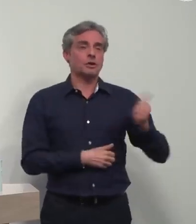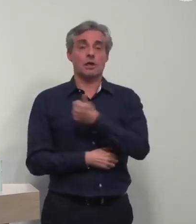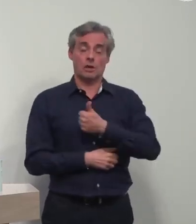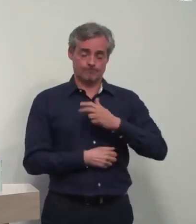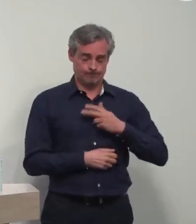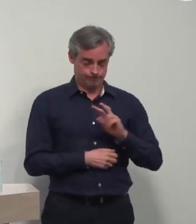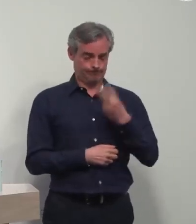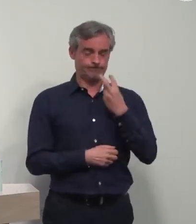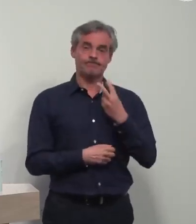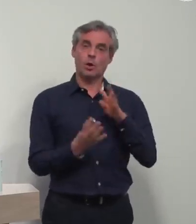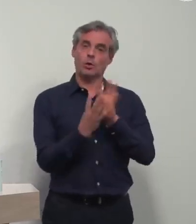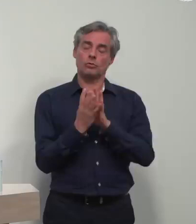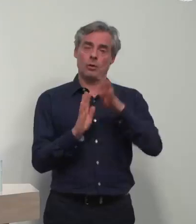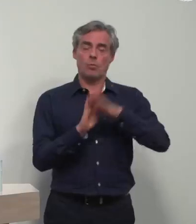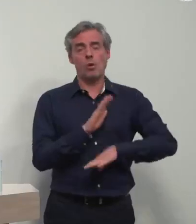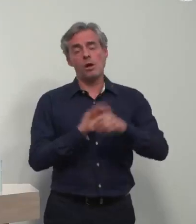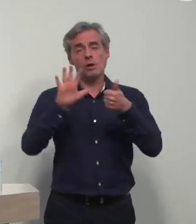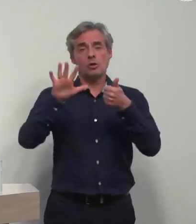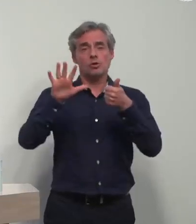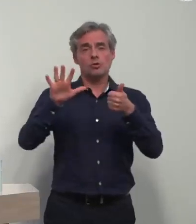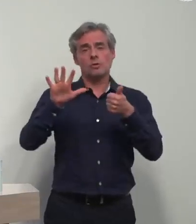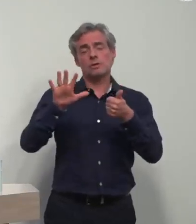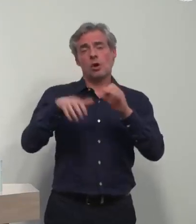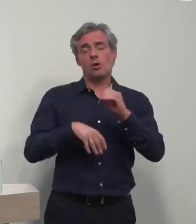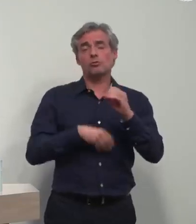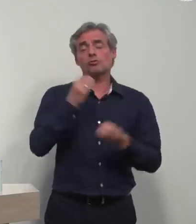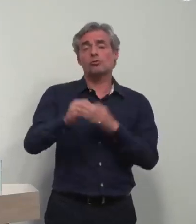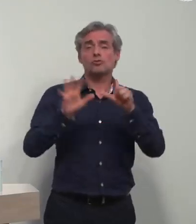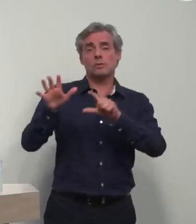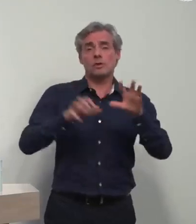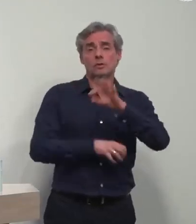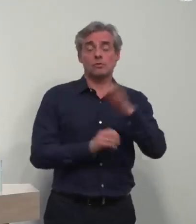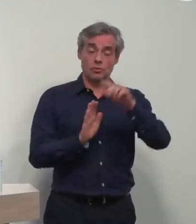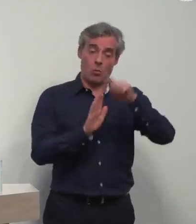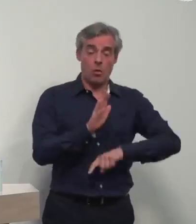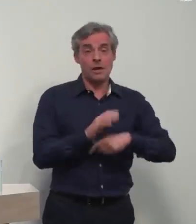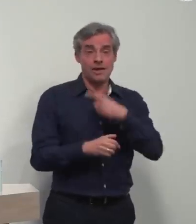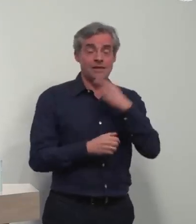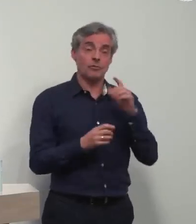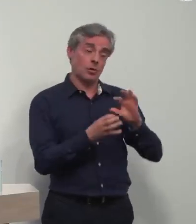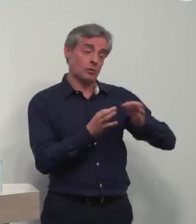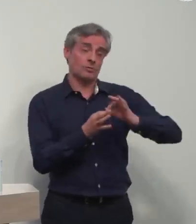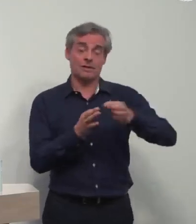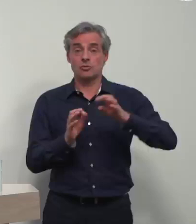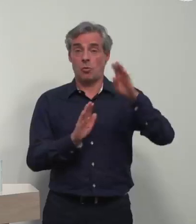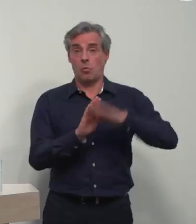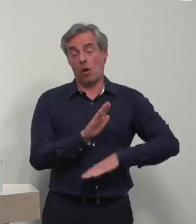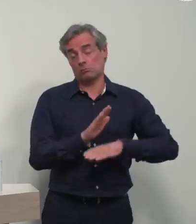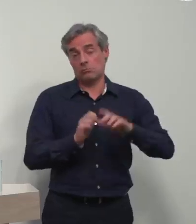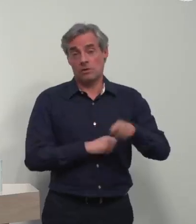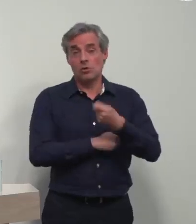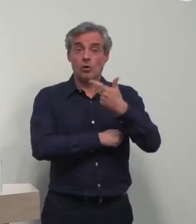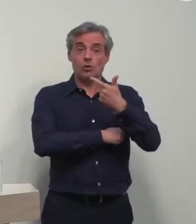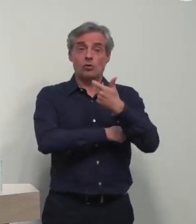réduit ses contacts de 50 voire de 75%, on a beaucoup moins de personnes potentiellement contaminées deux